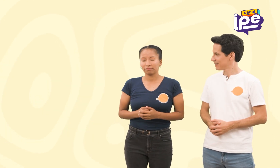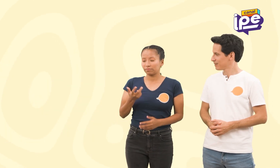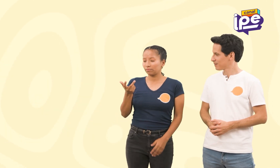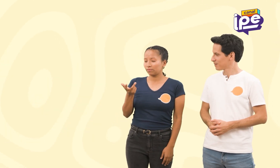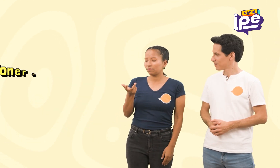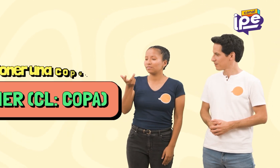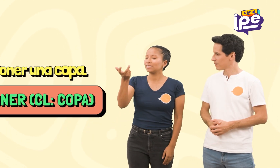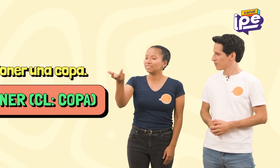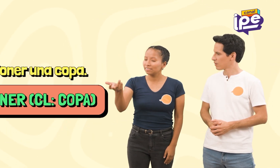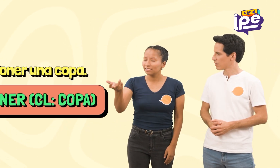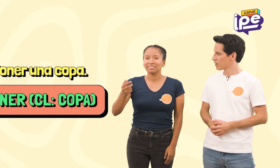Poner una copa.